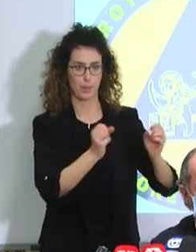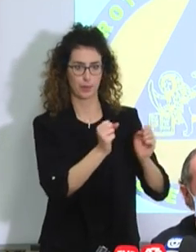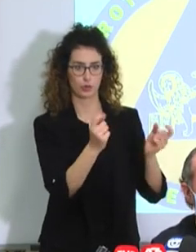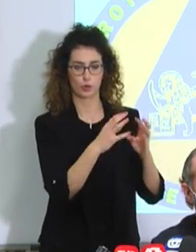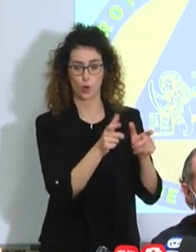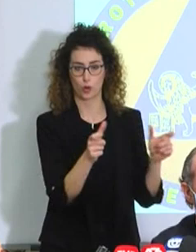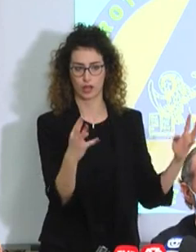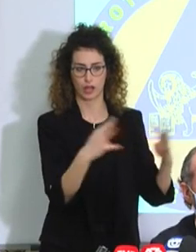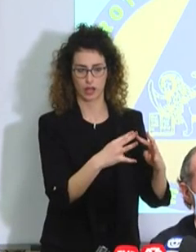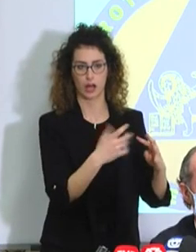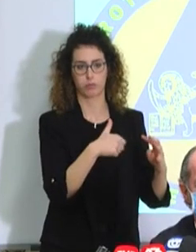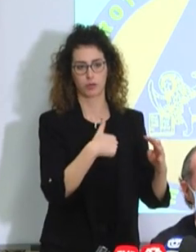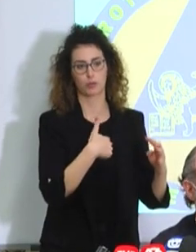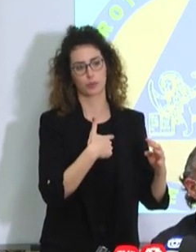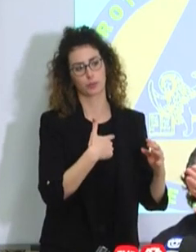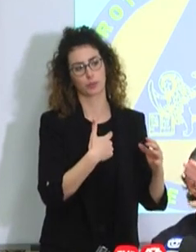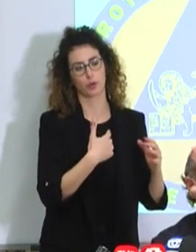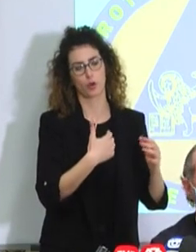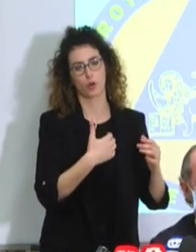attua un piano di sanità pubblica.